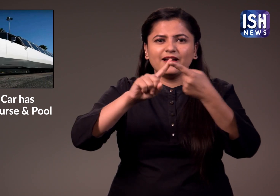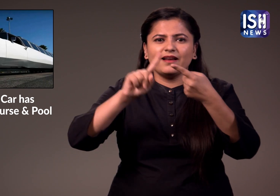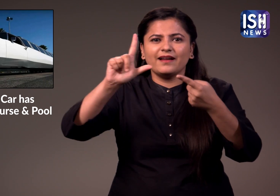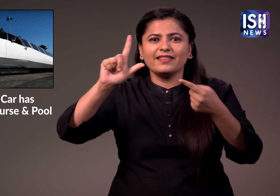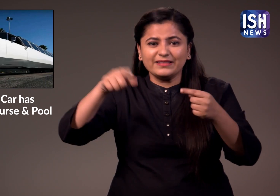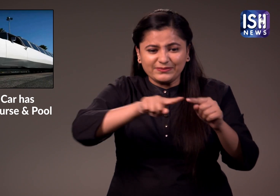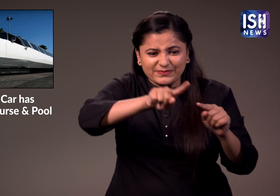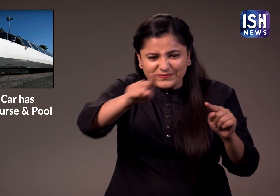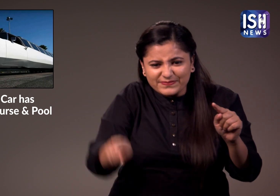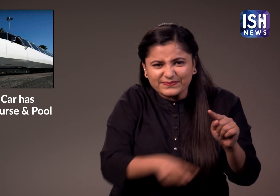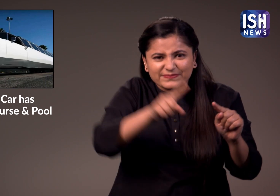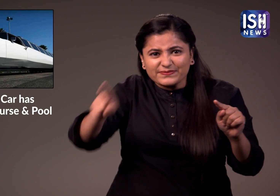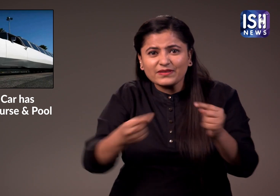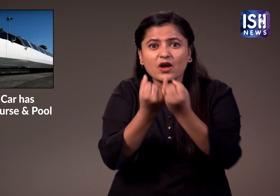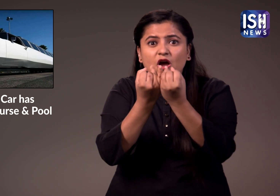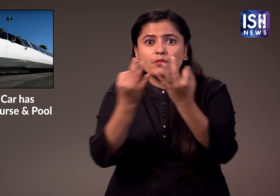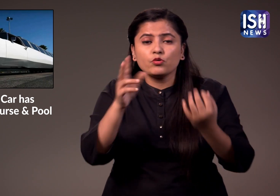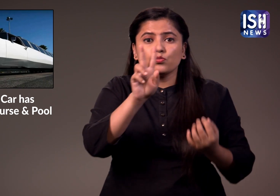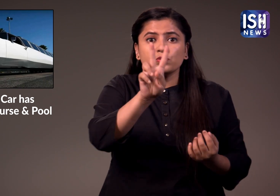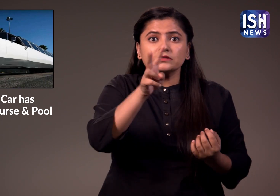गाड़ी में 26 भहिये थे